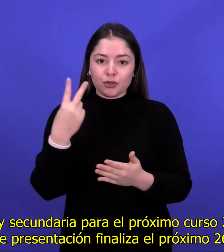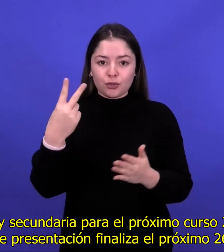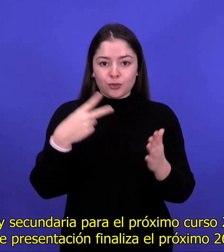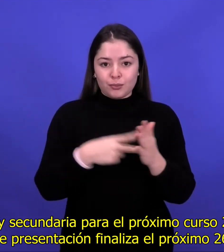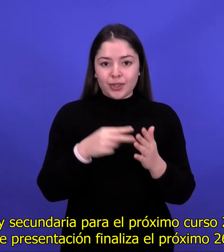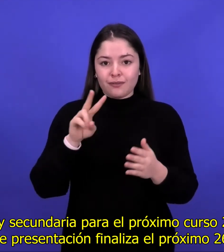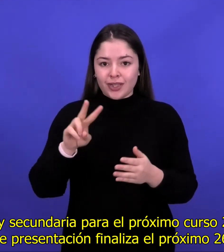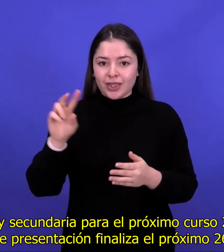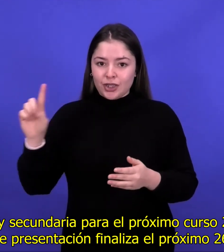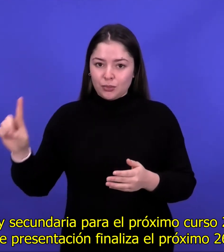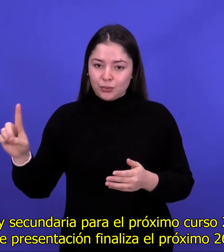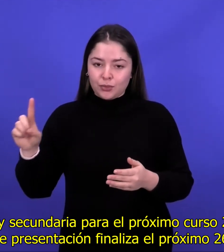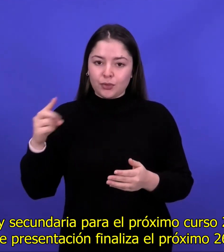el próximo 26 de marzo.